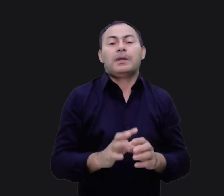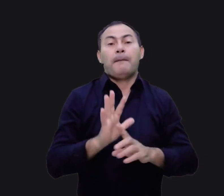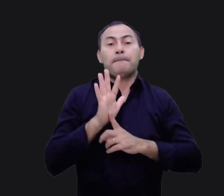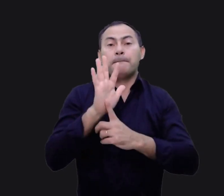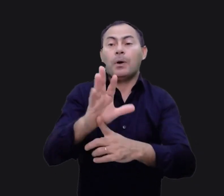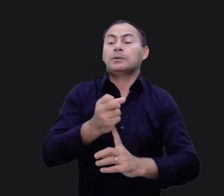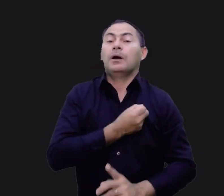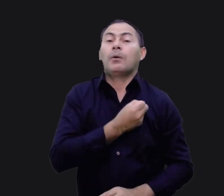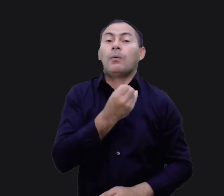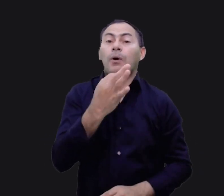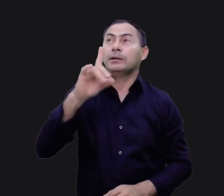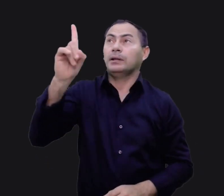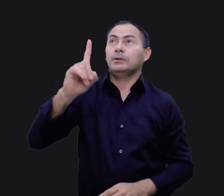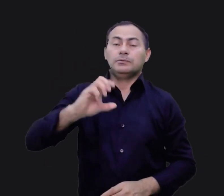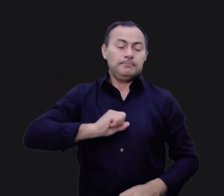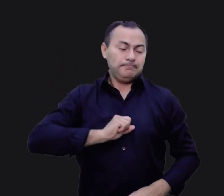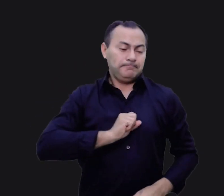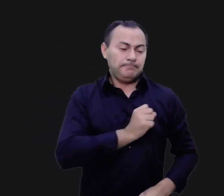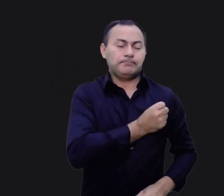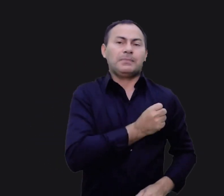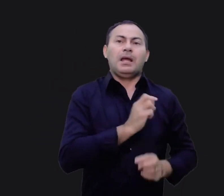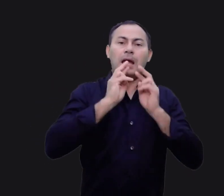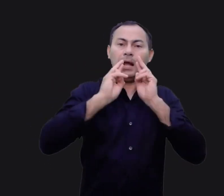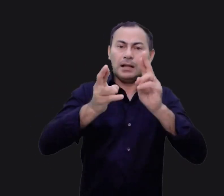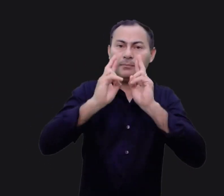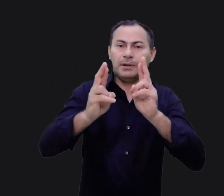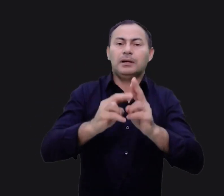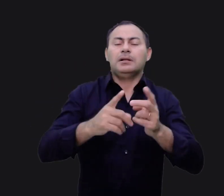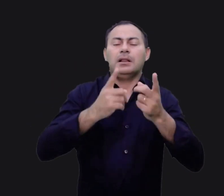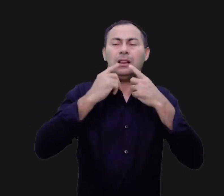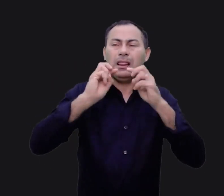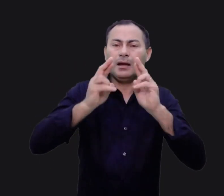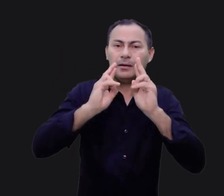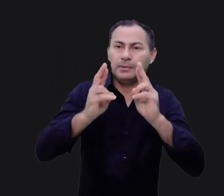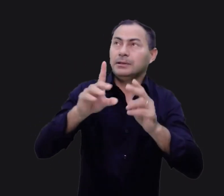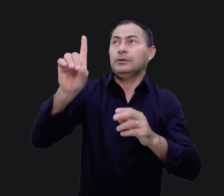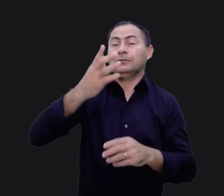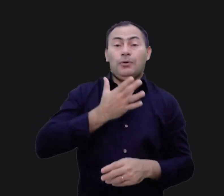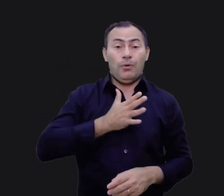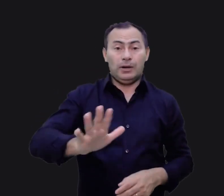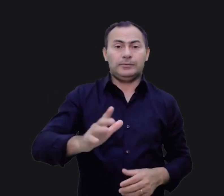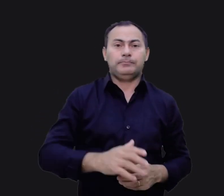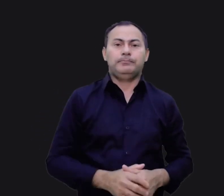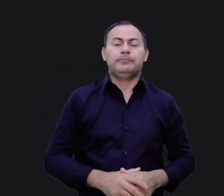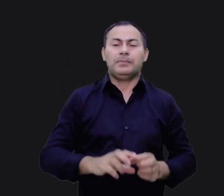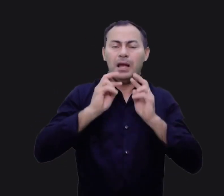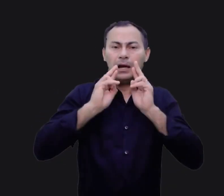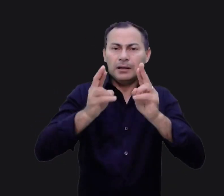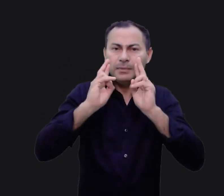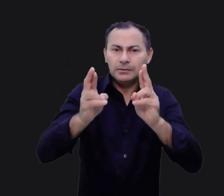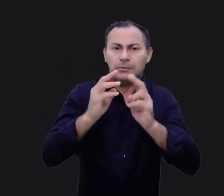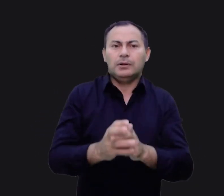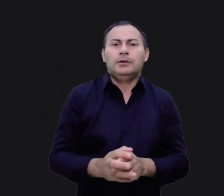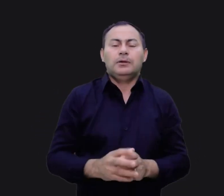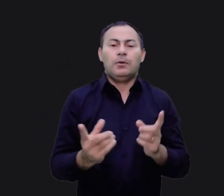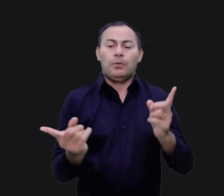Isso mostra o quanto Deus odeia a reclamação e a lamentação. A reclamação é o